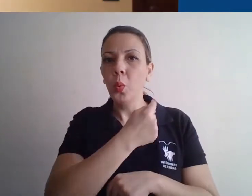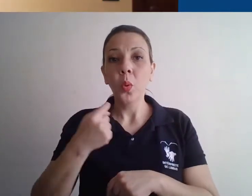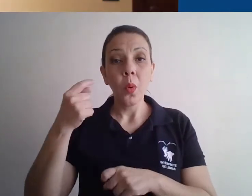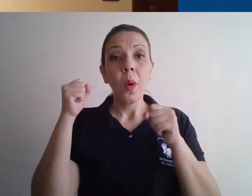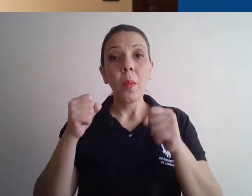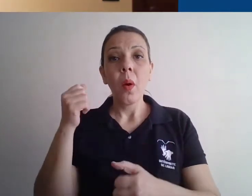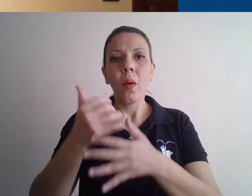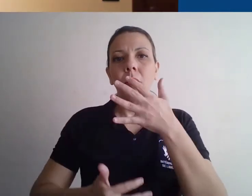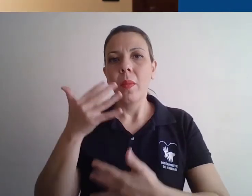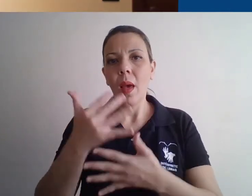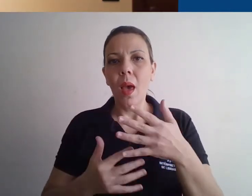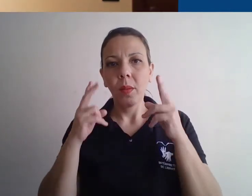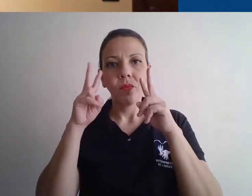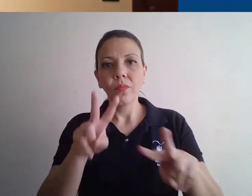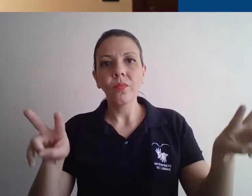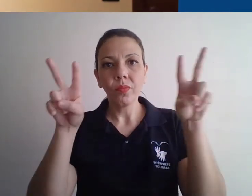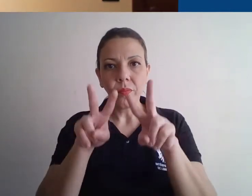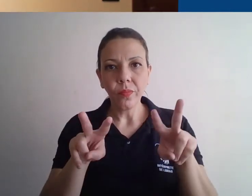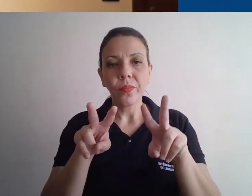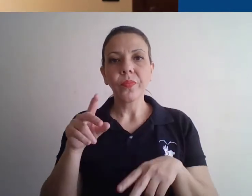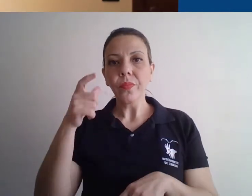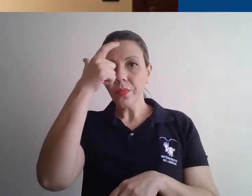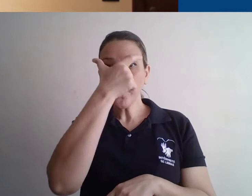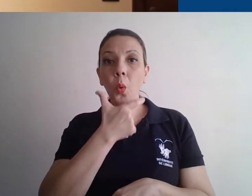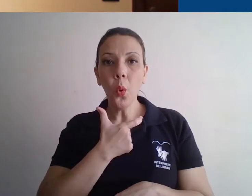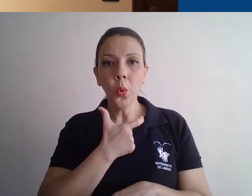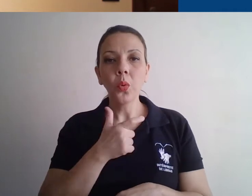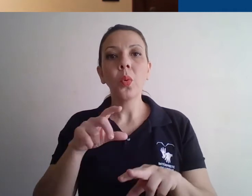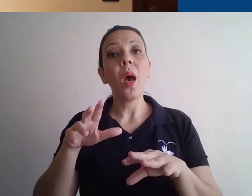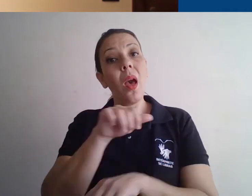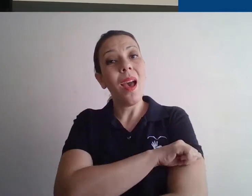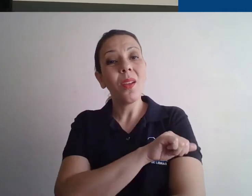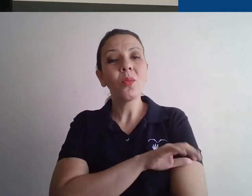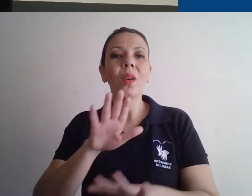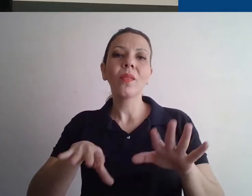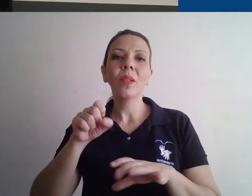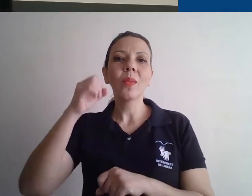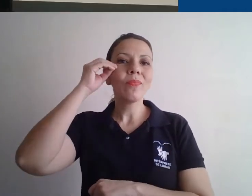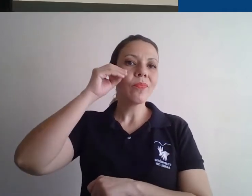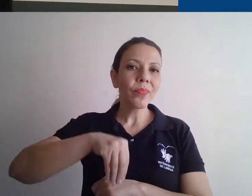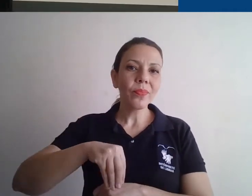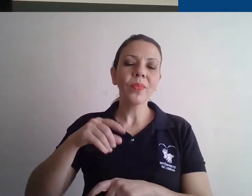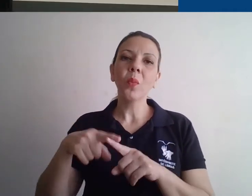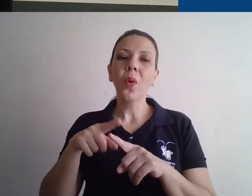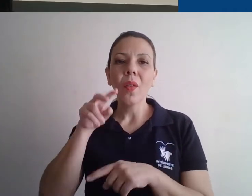sombras muitas vezes nos impedem de realmente ver a pessoa que está falando. E acaba gerando um desinteresse na aula.